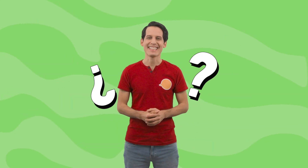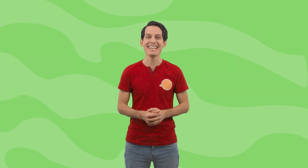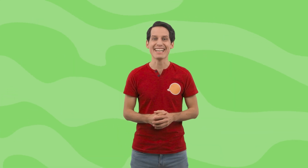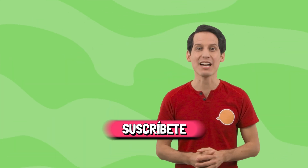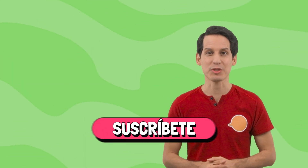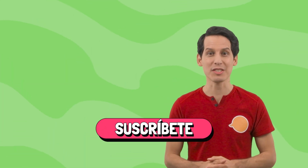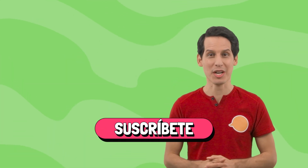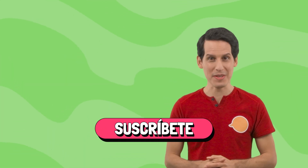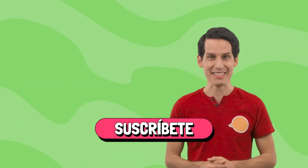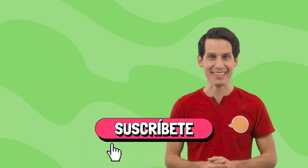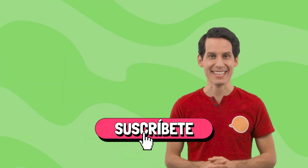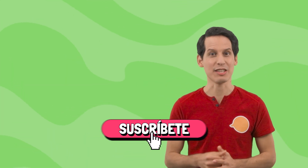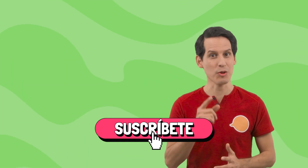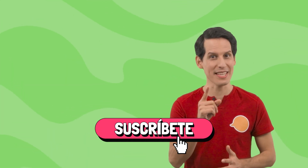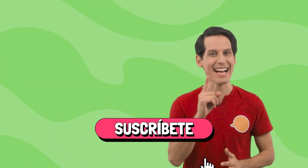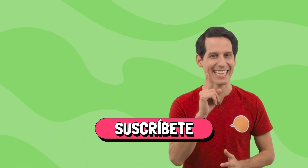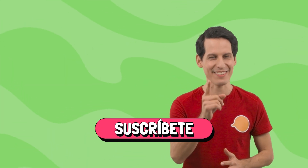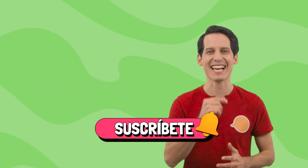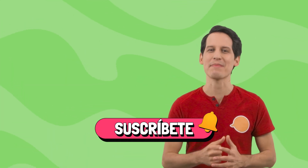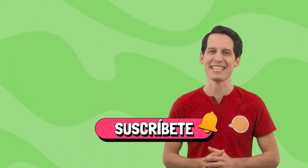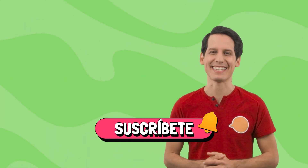Denle clic al botón de suscribirse y no olviden activar la campanita.